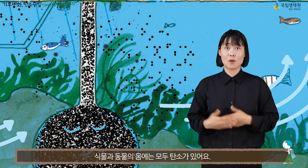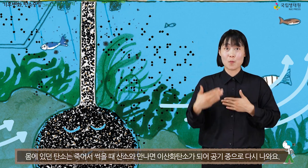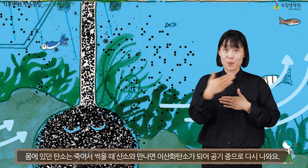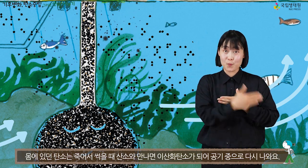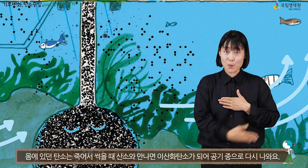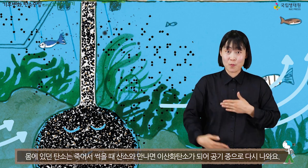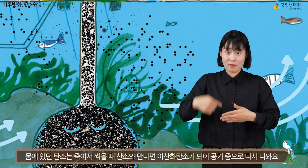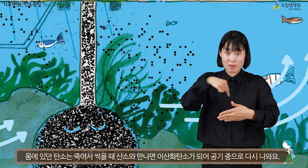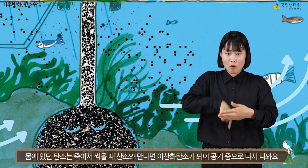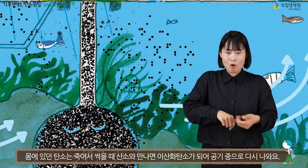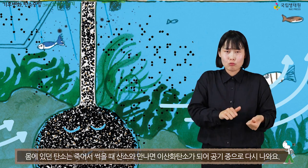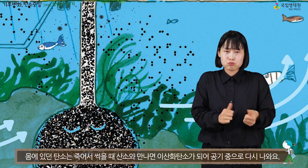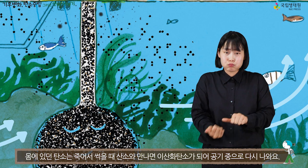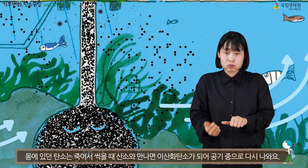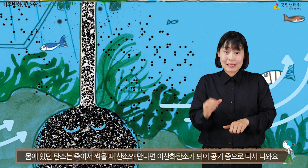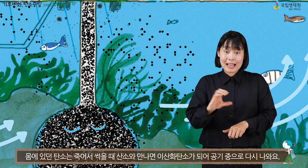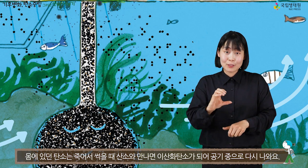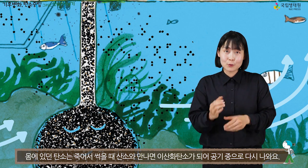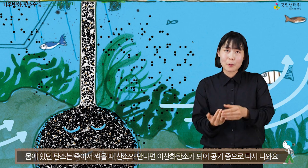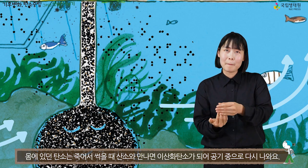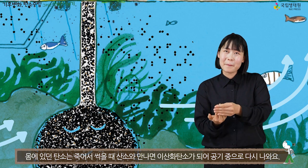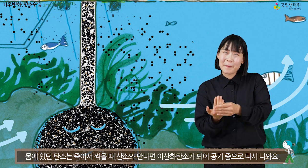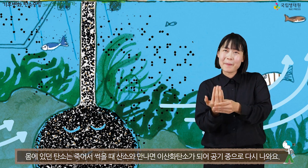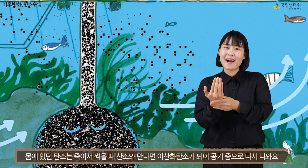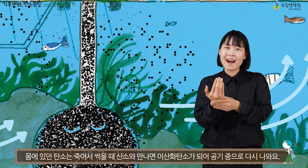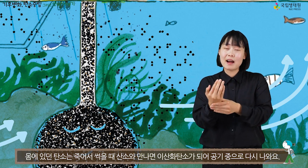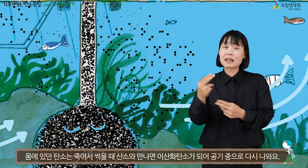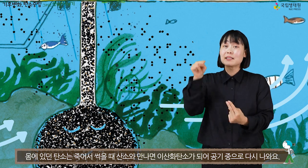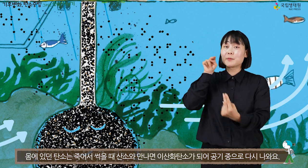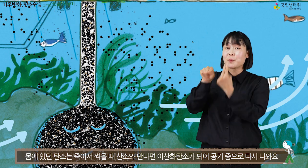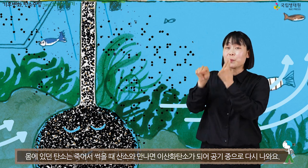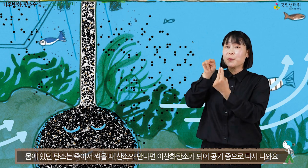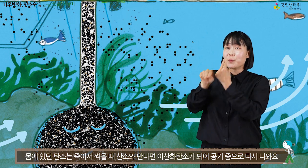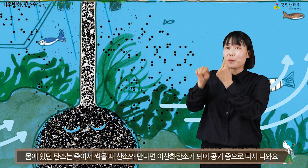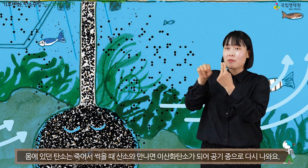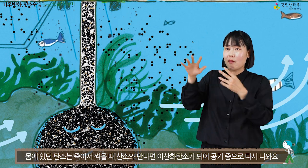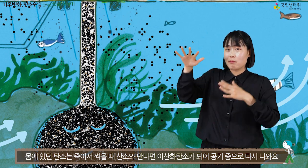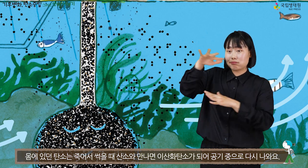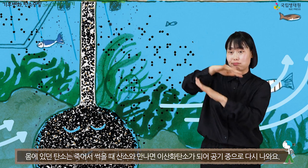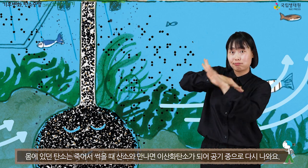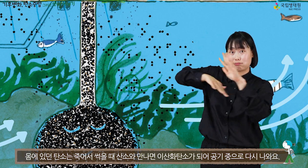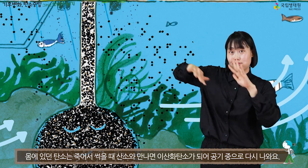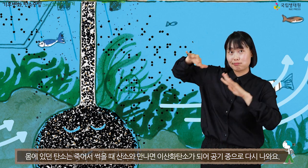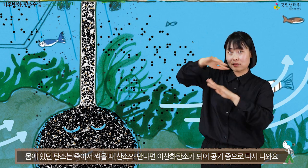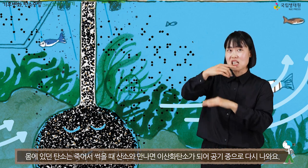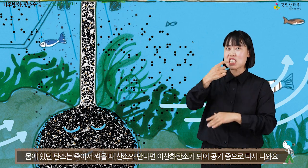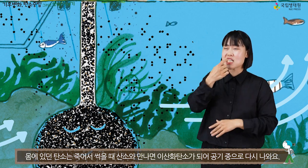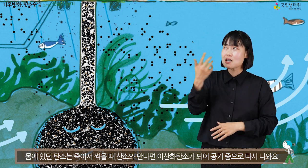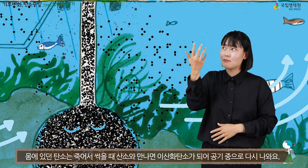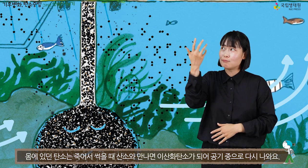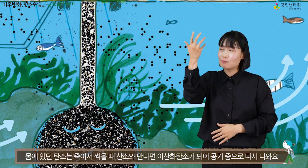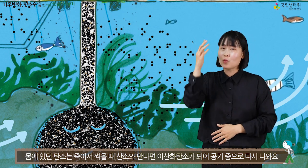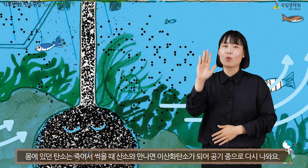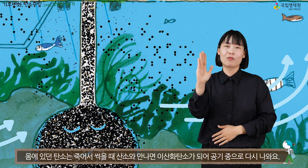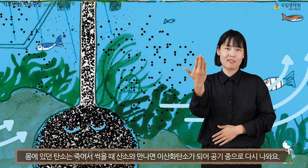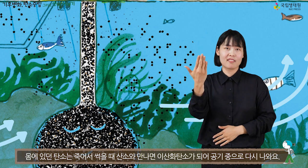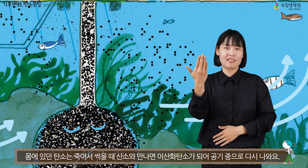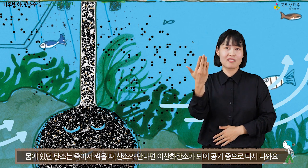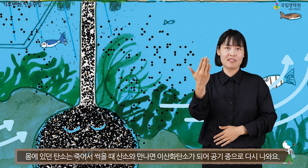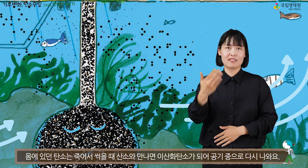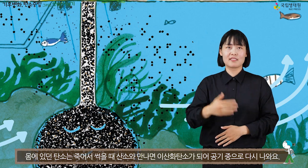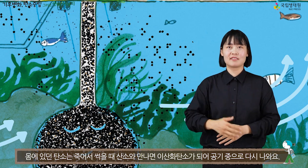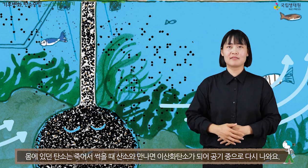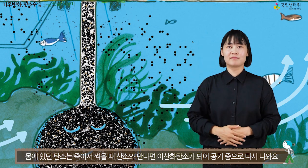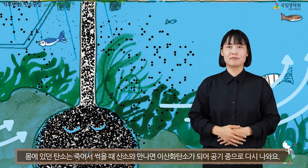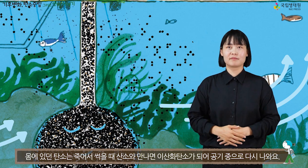몸에 있던 탄소는 죽어서 썩을 때 산소와 만나면 이산화탄소가 되어 공기 중으로